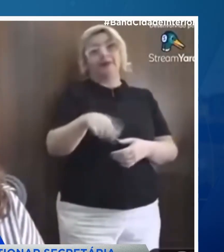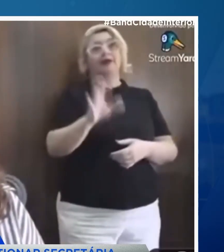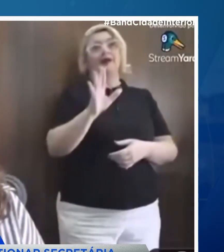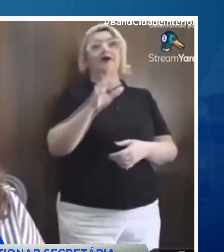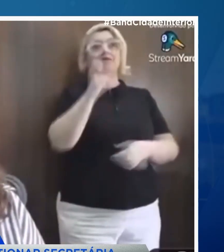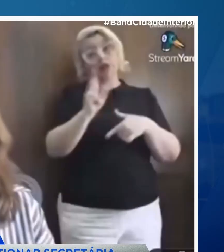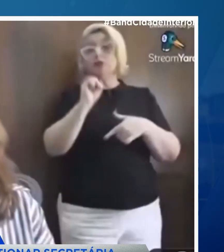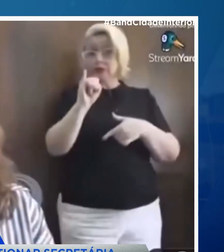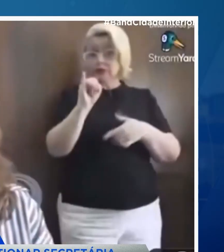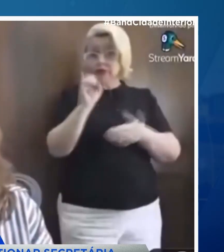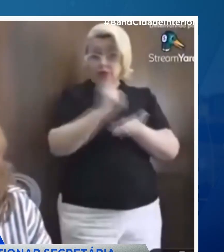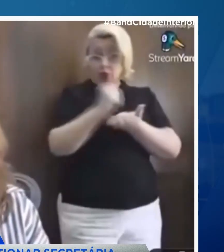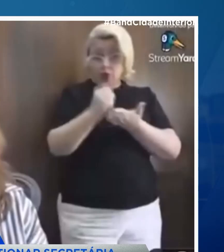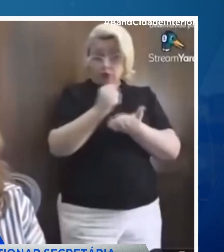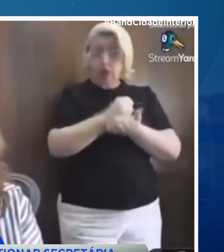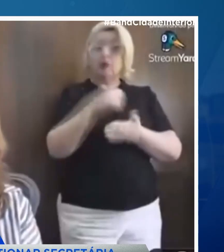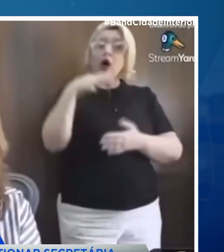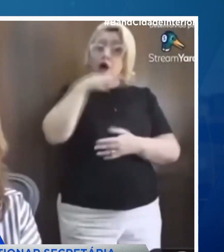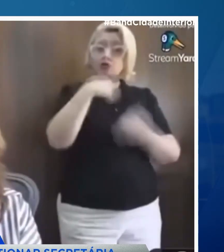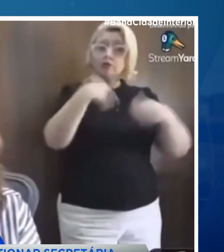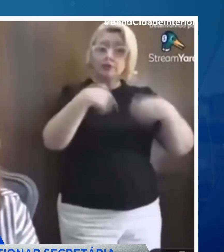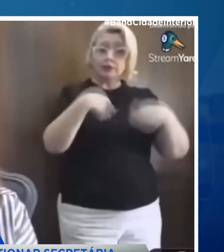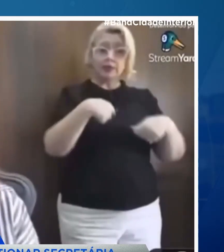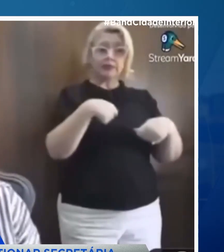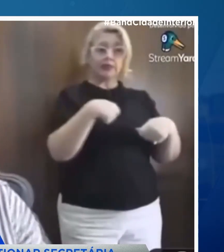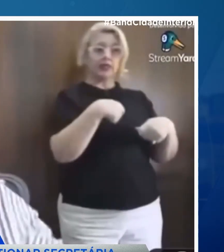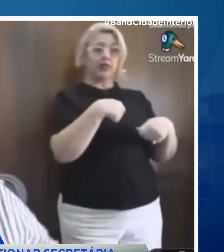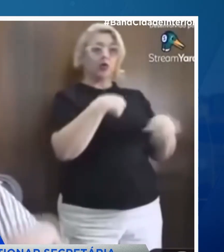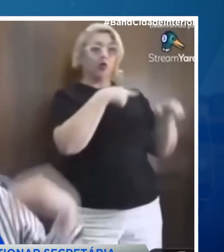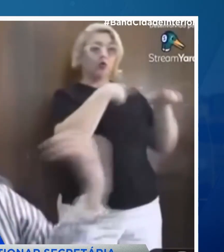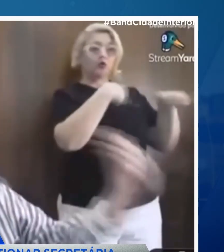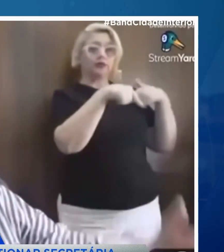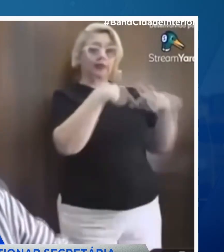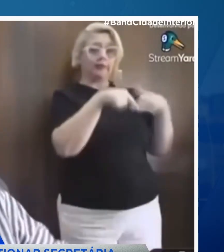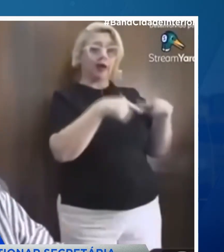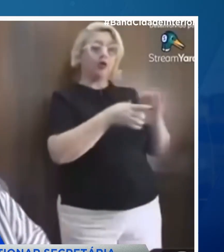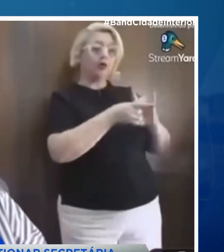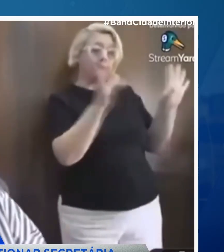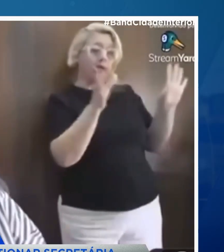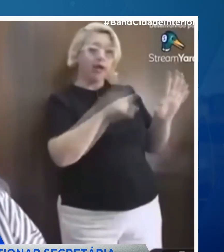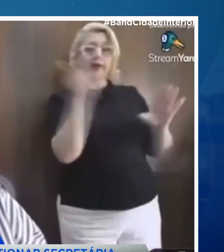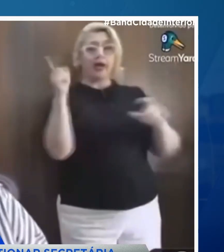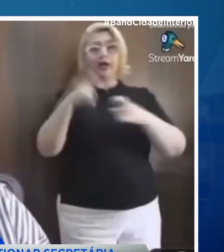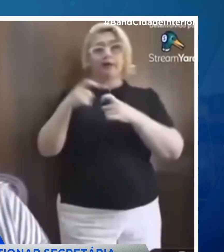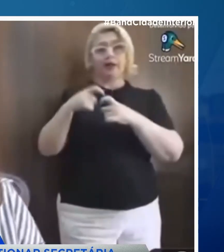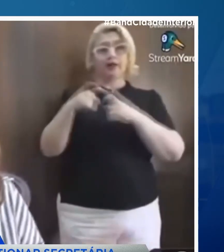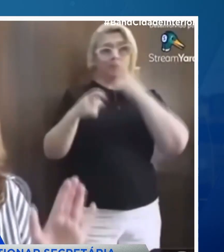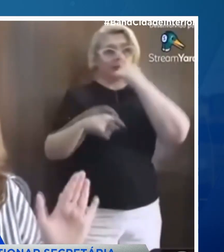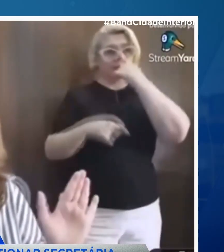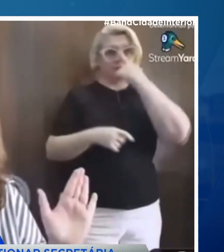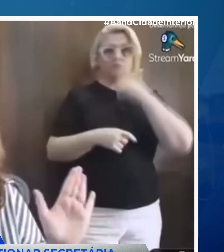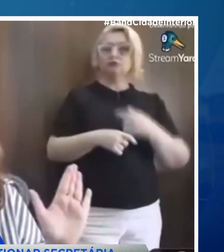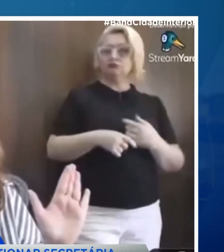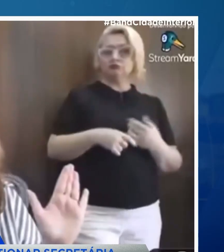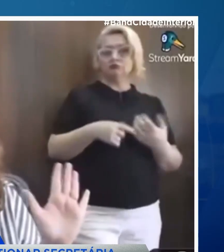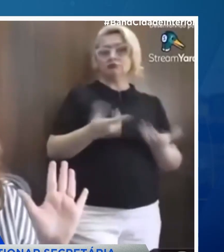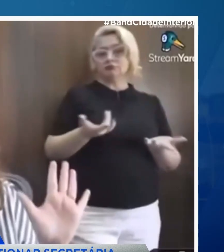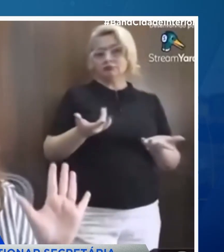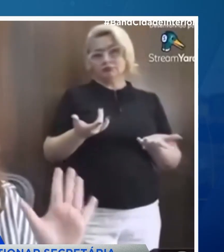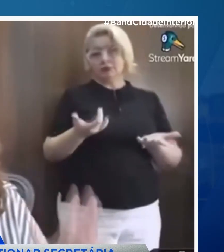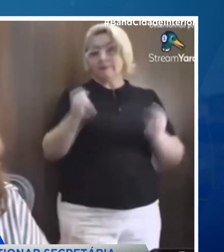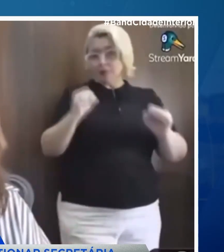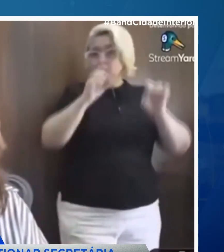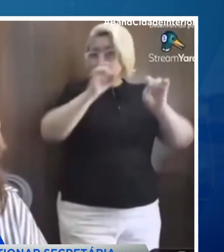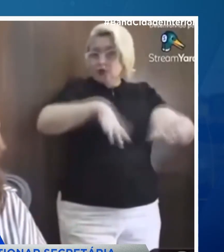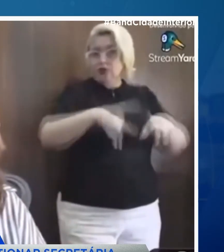Badia, conforme a opção no ato da inscrição, e que o chamamento dos aprovados está sendo realizado pela Secretaria de Administração do